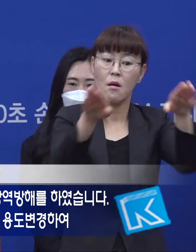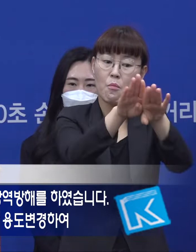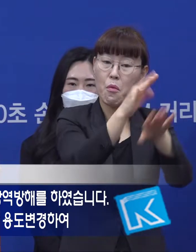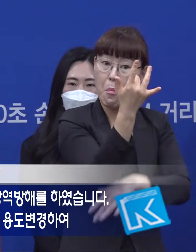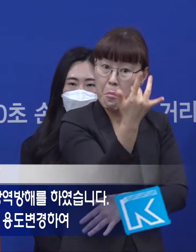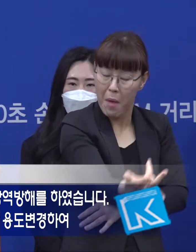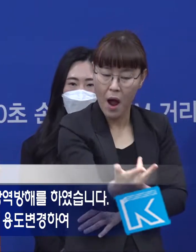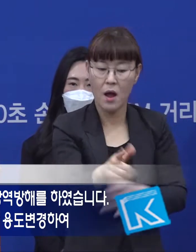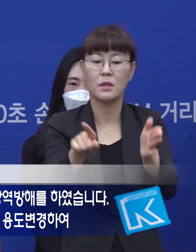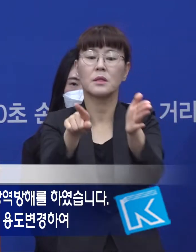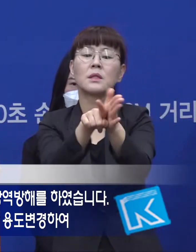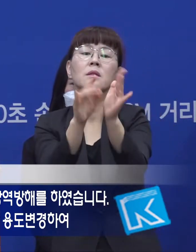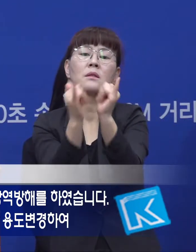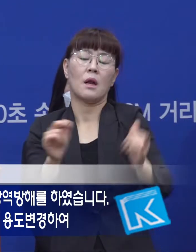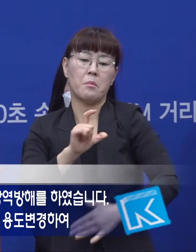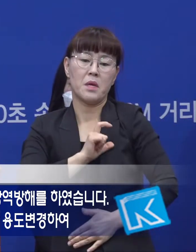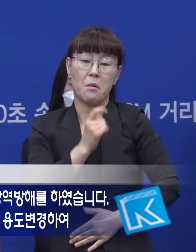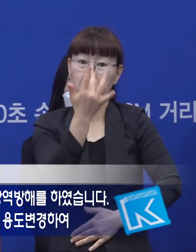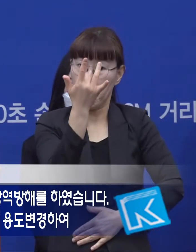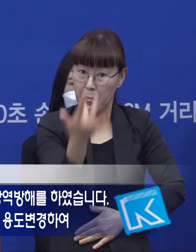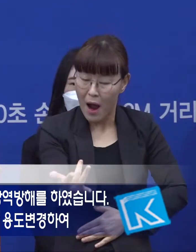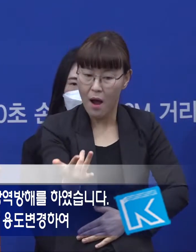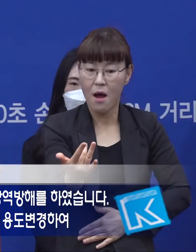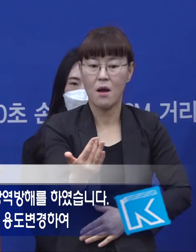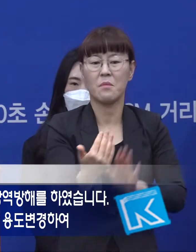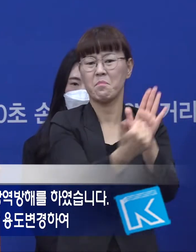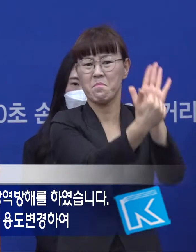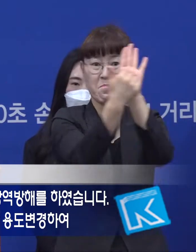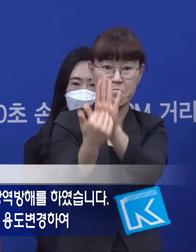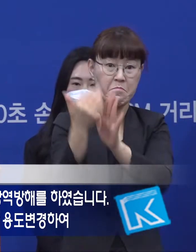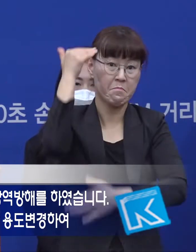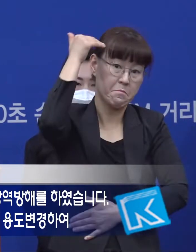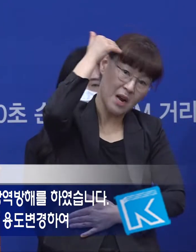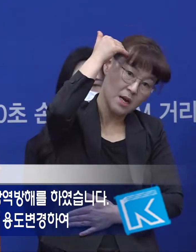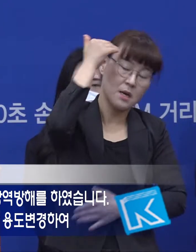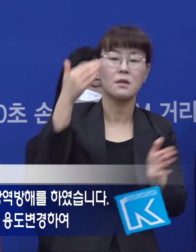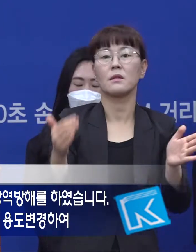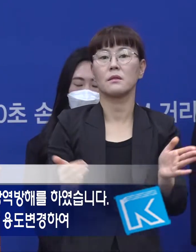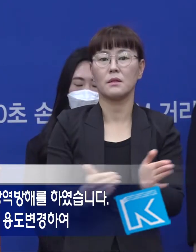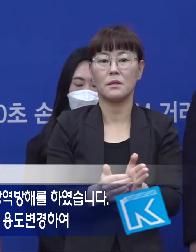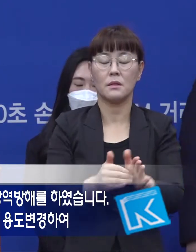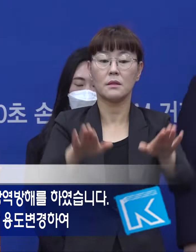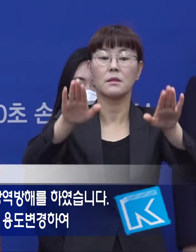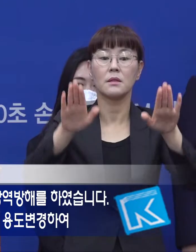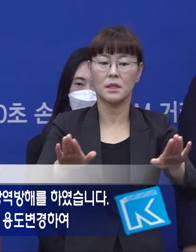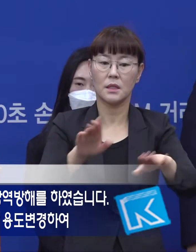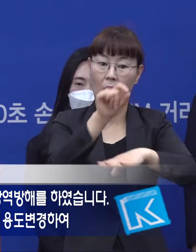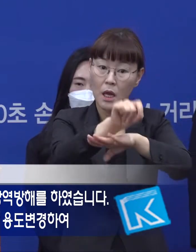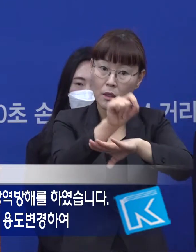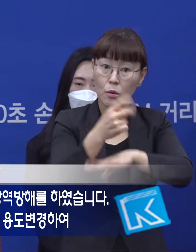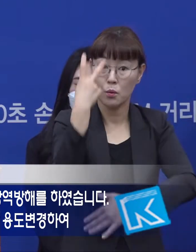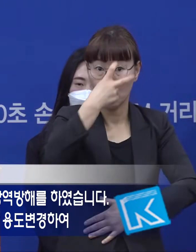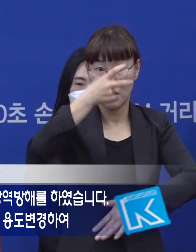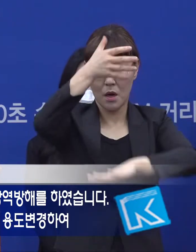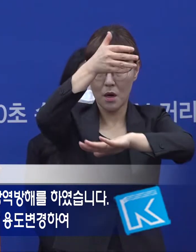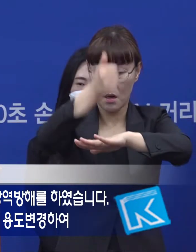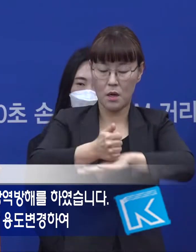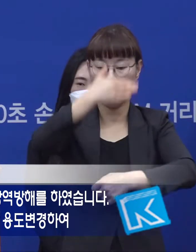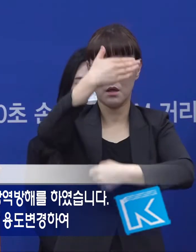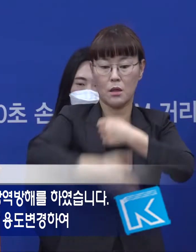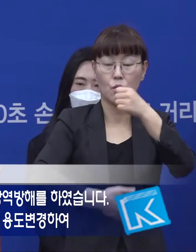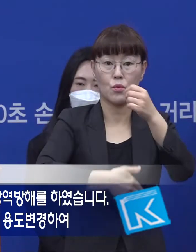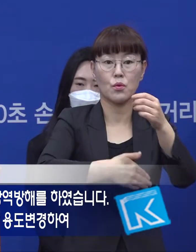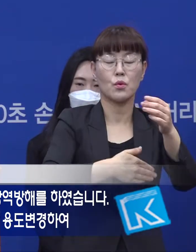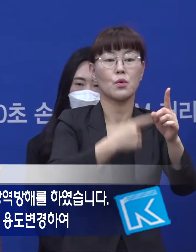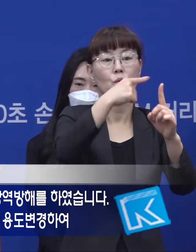신도 명단 누락 등 방역 방해를 하였습니다. 현 행정조사 결과 대구교회